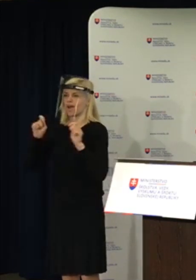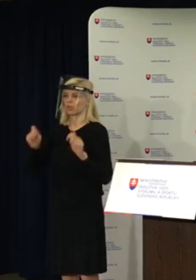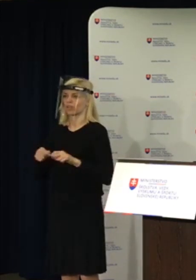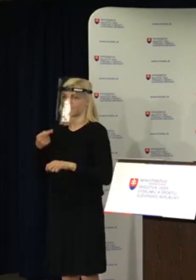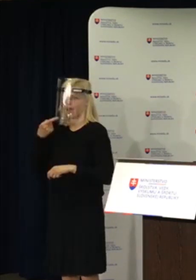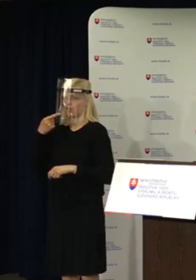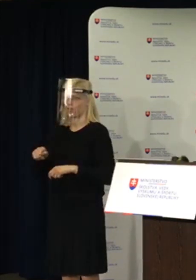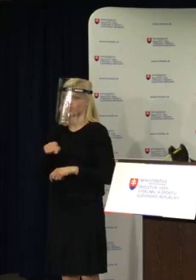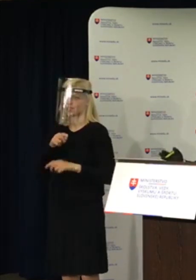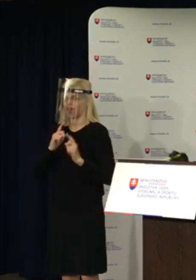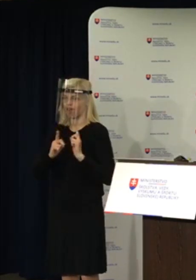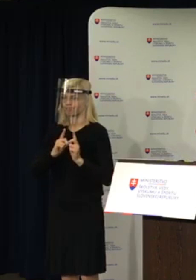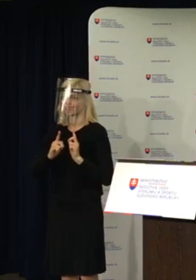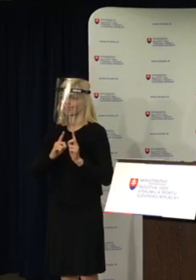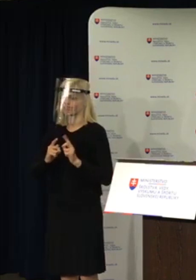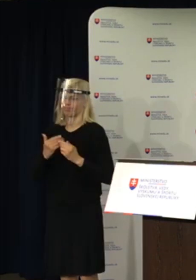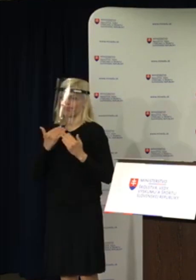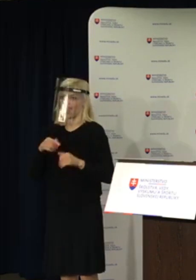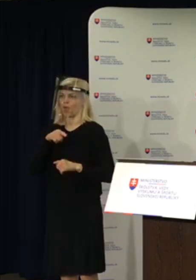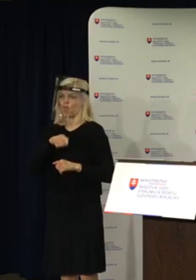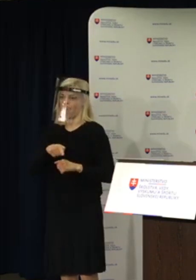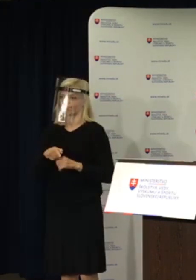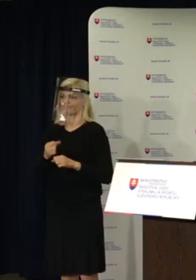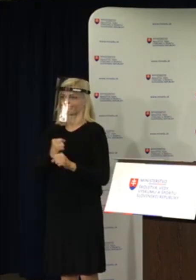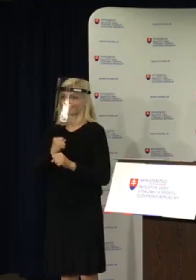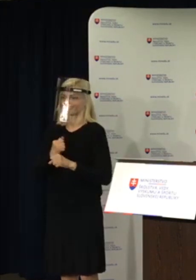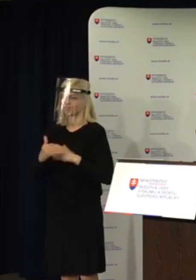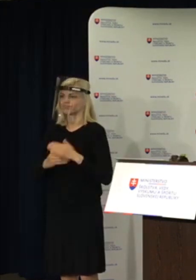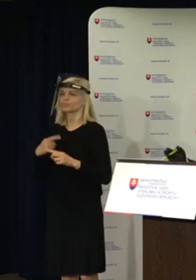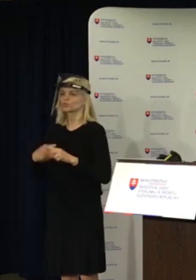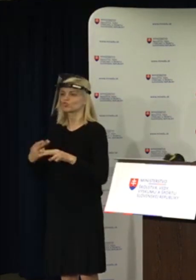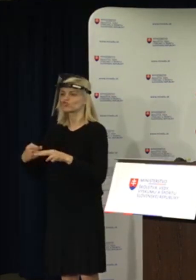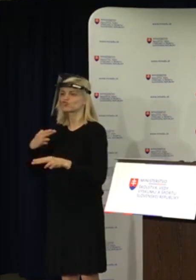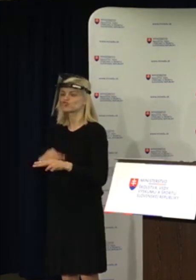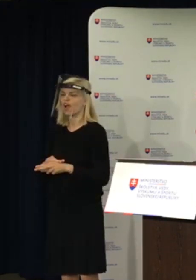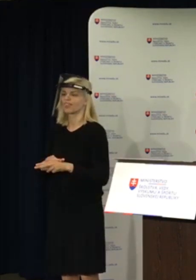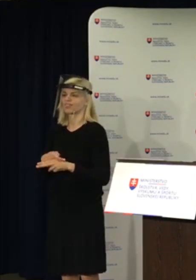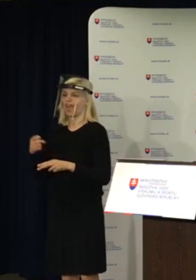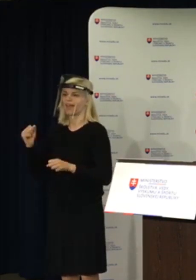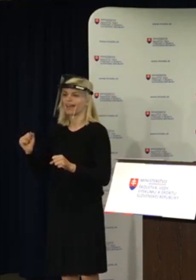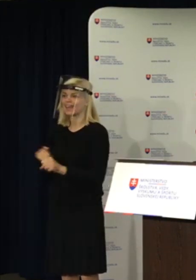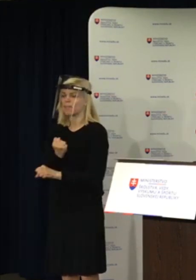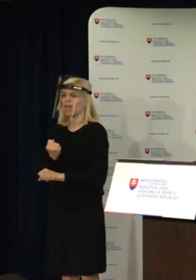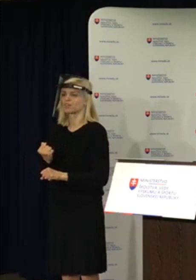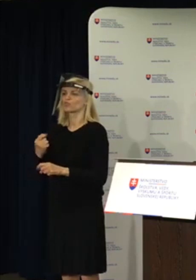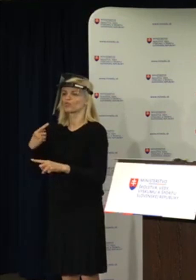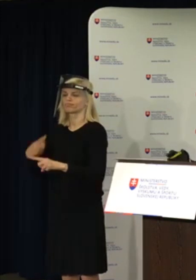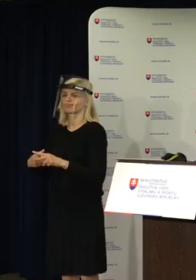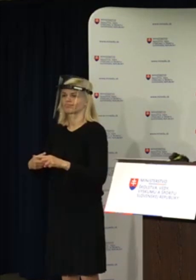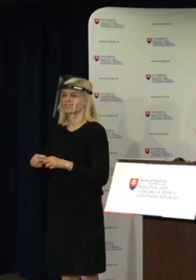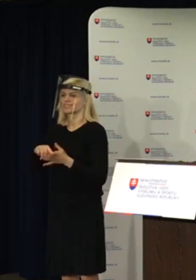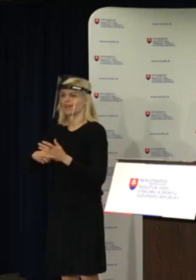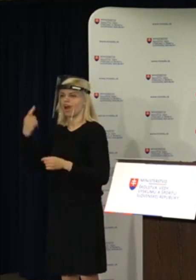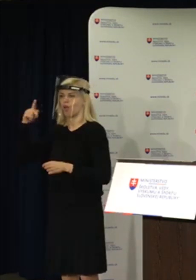ďakujem všetkým členom, že boli tak efektívni. S asociáciou štátnych gymnázií, s asociáciou stredných odborných škôl. Pri